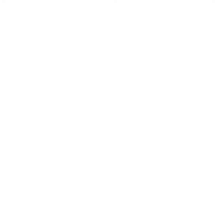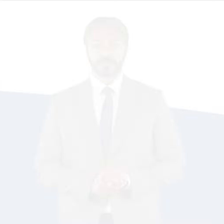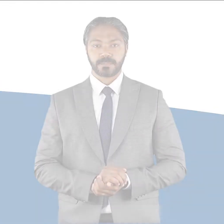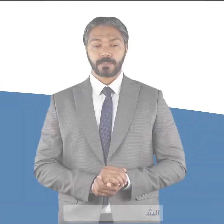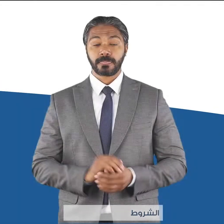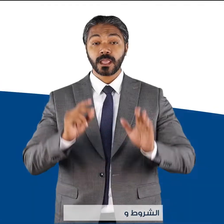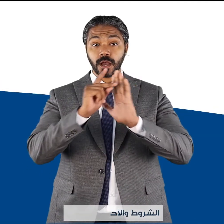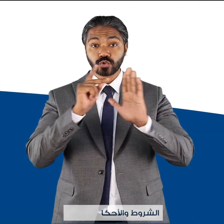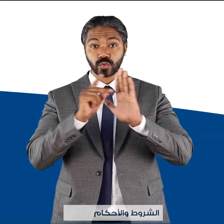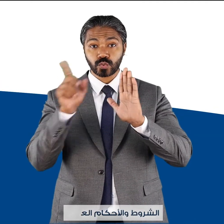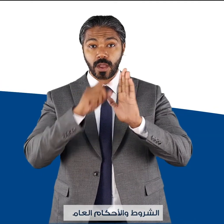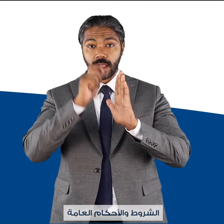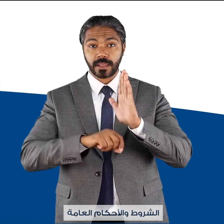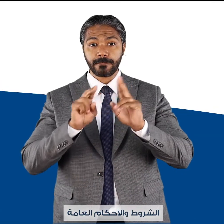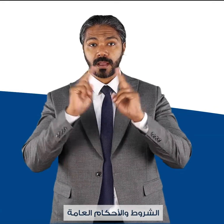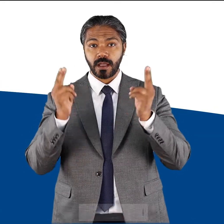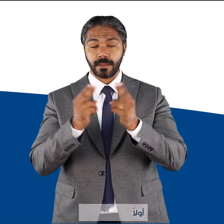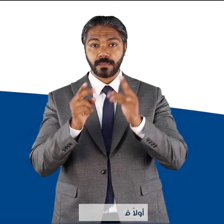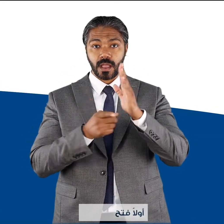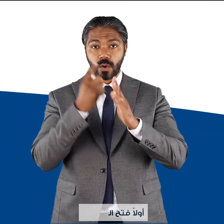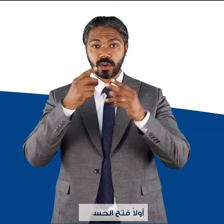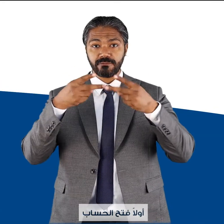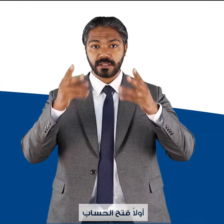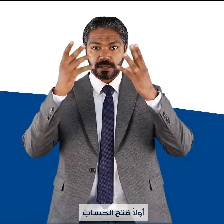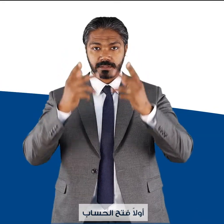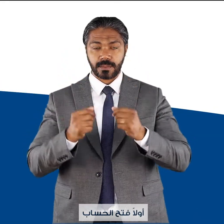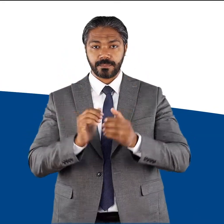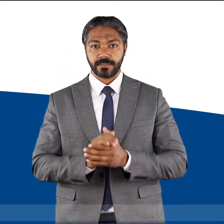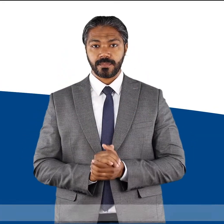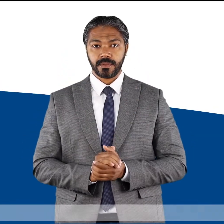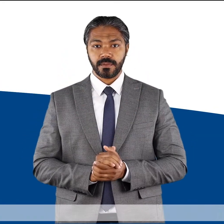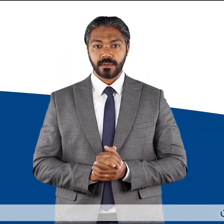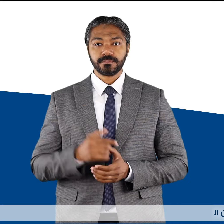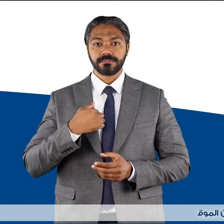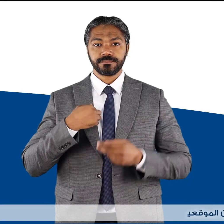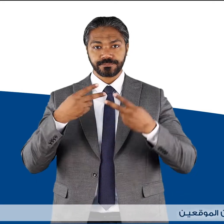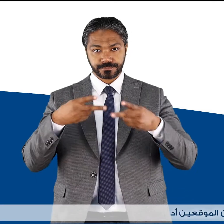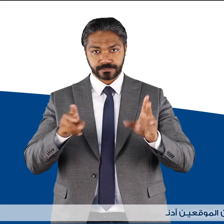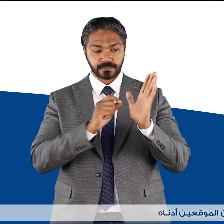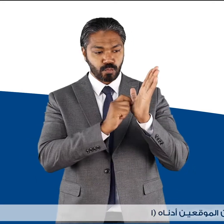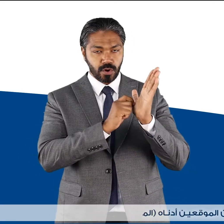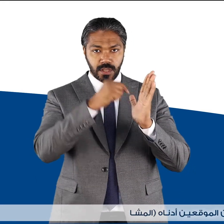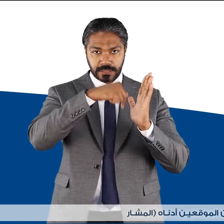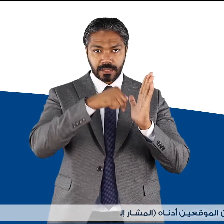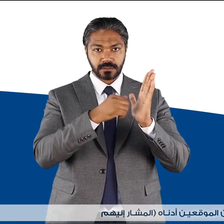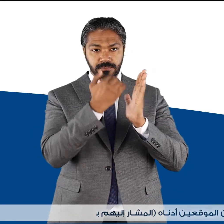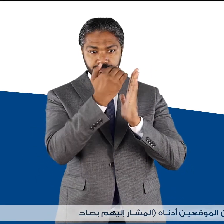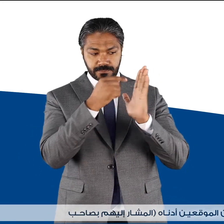الشروط والأحكام العامة أولاً فتح الحساب نوافق نحن الموقعين أدنى المشار إليهم